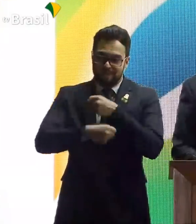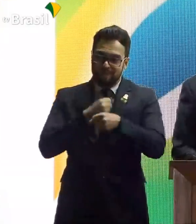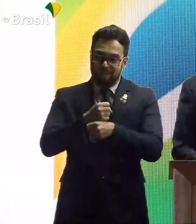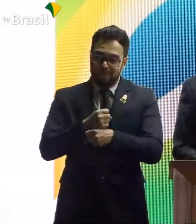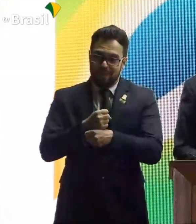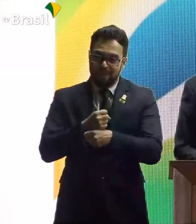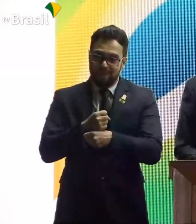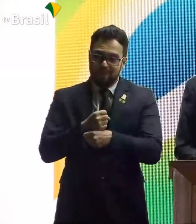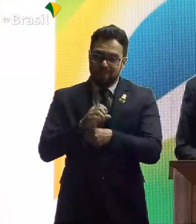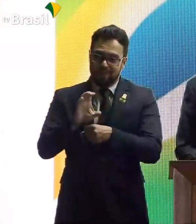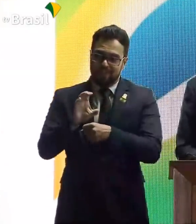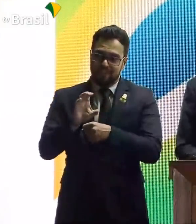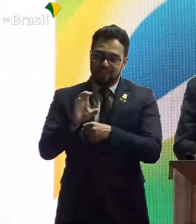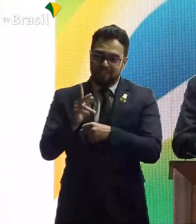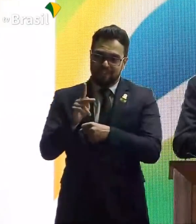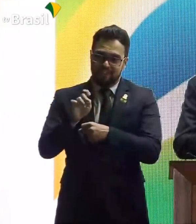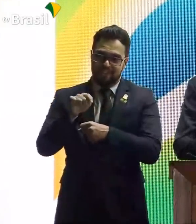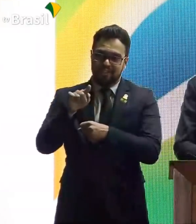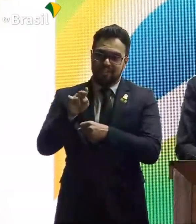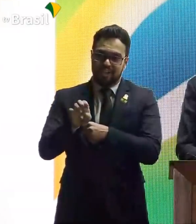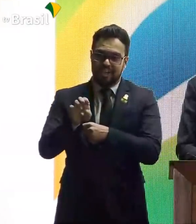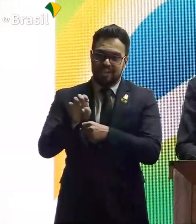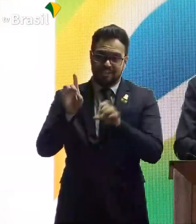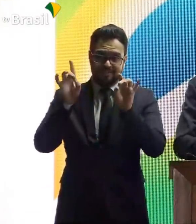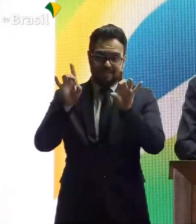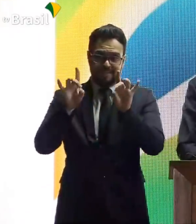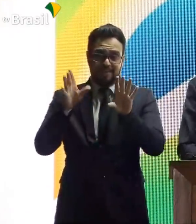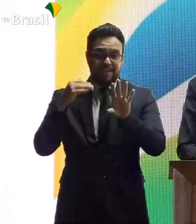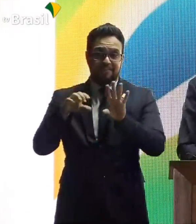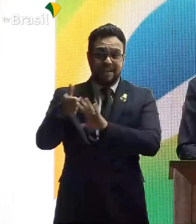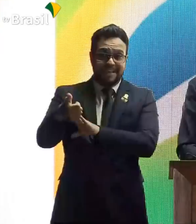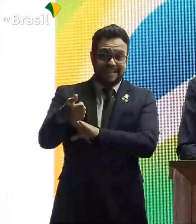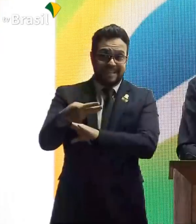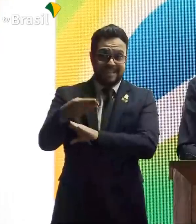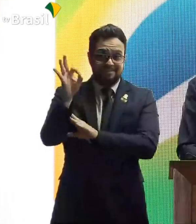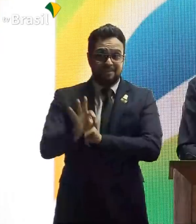estava 13% na Caixa. Agora está 4,9%.